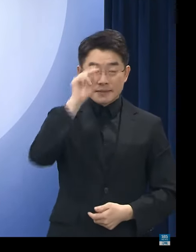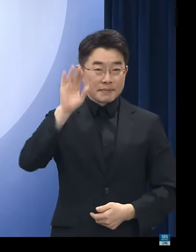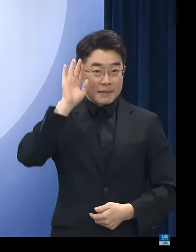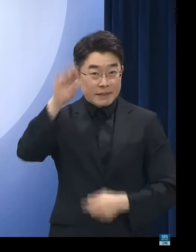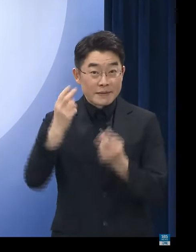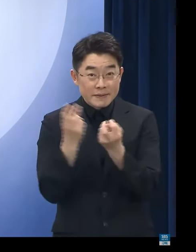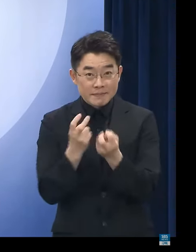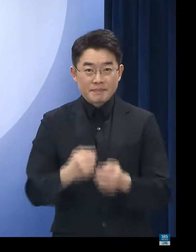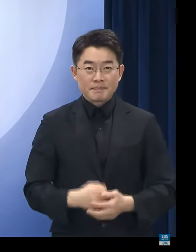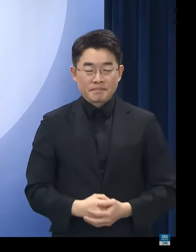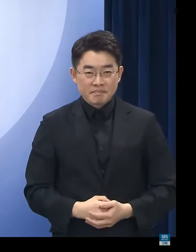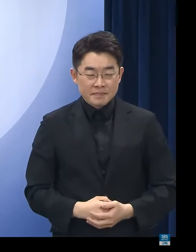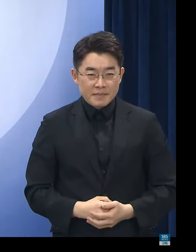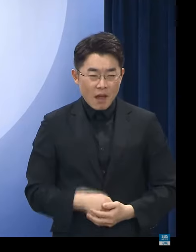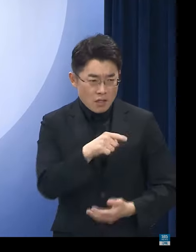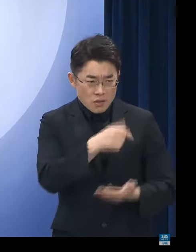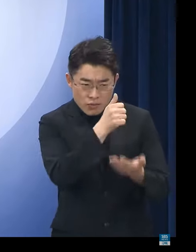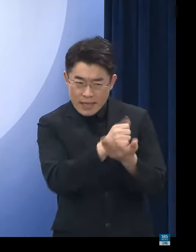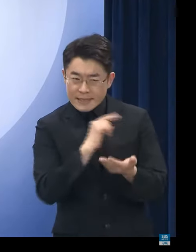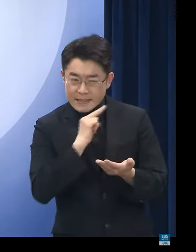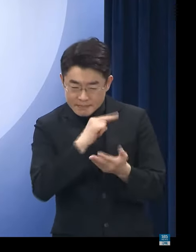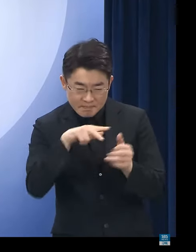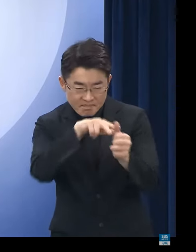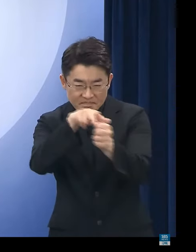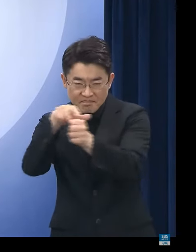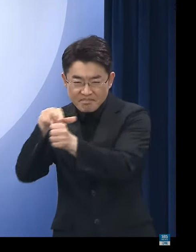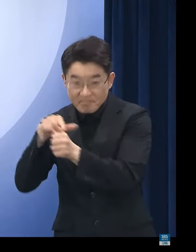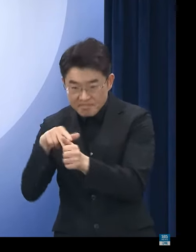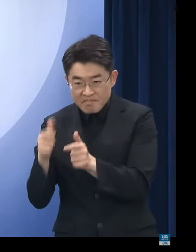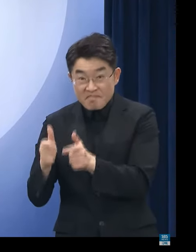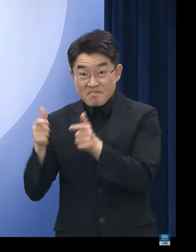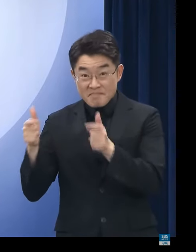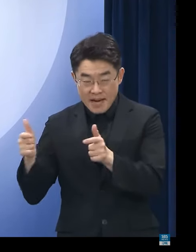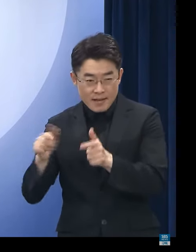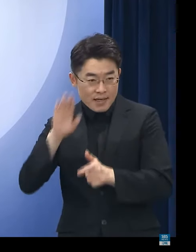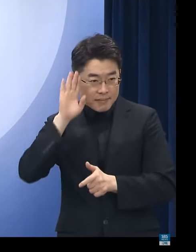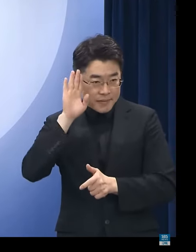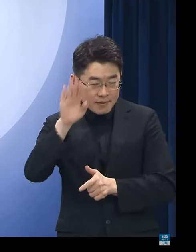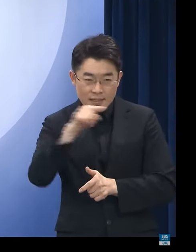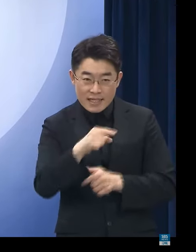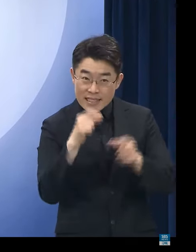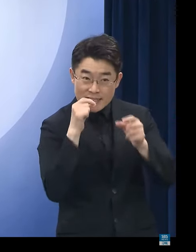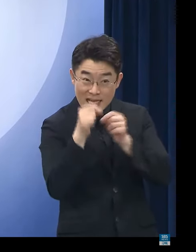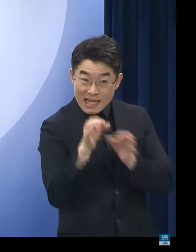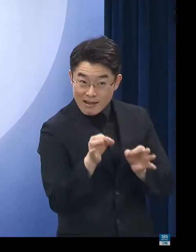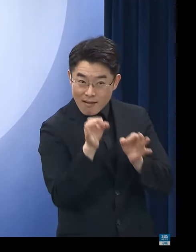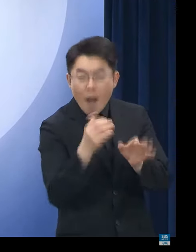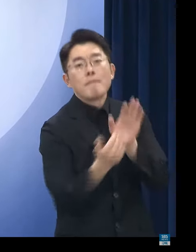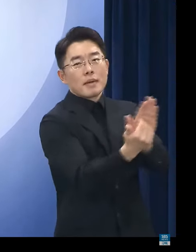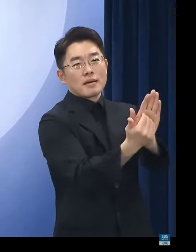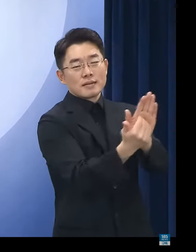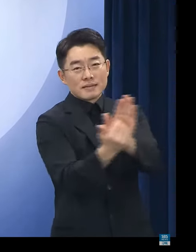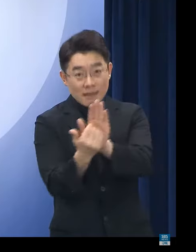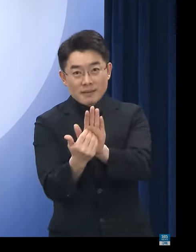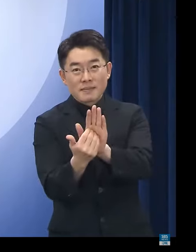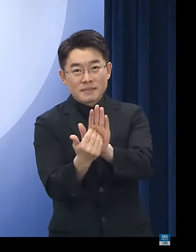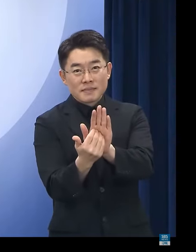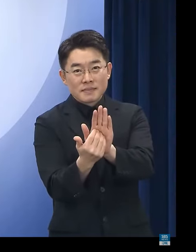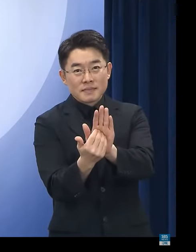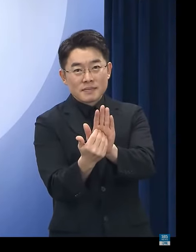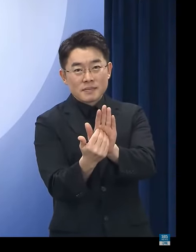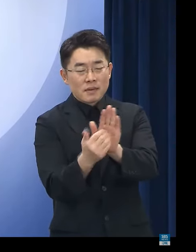범죄 첩보 수집활동을 대폭 강화하여 전세 사기범의 범행 의지를 선제적으로 차단함으로써